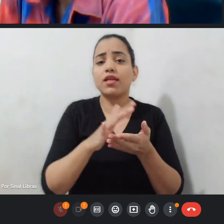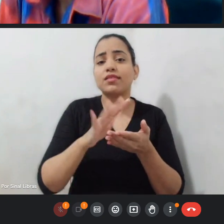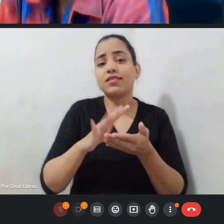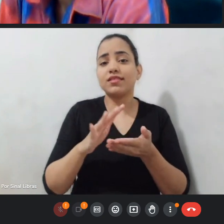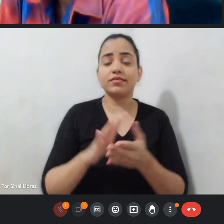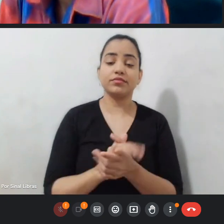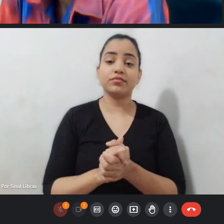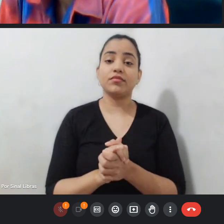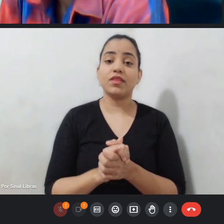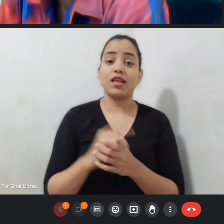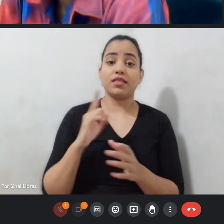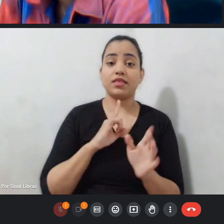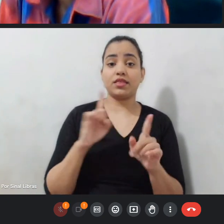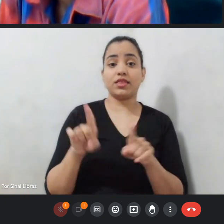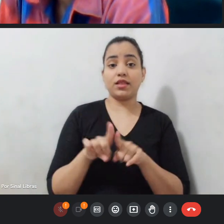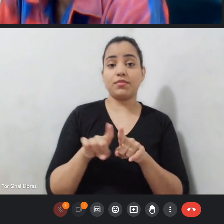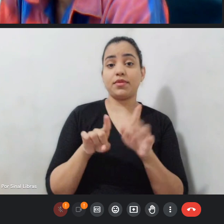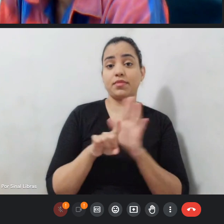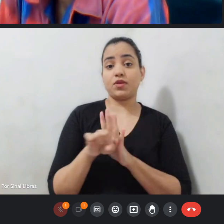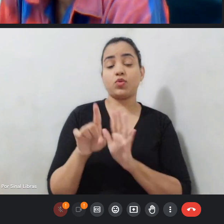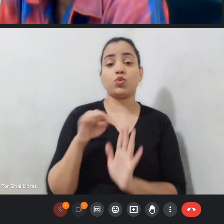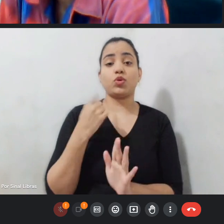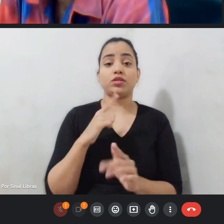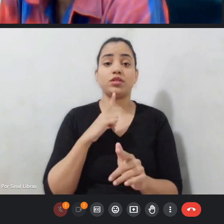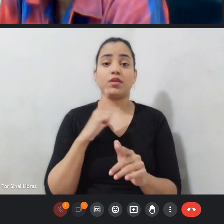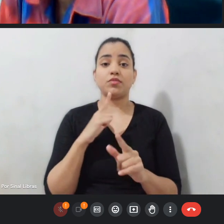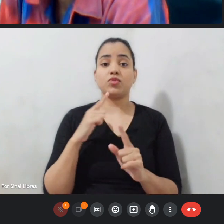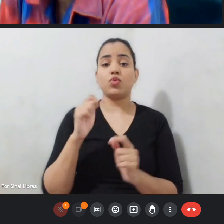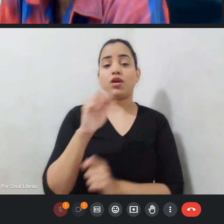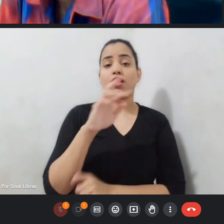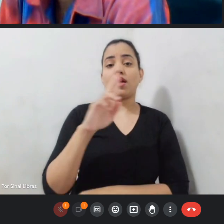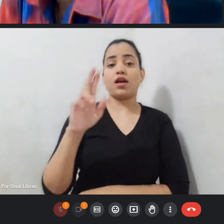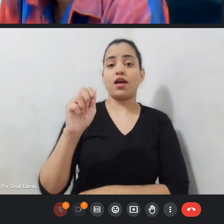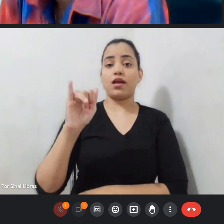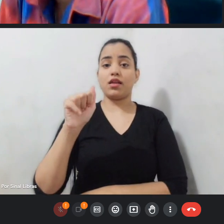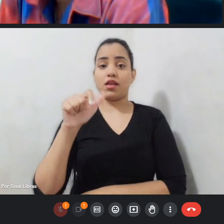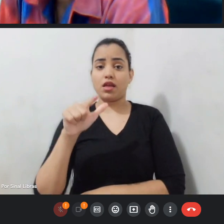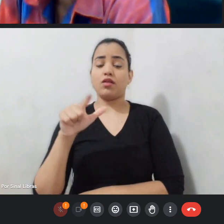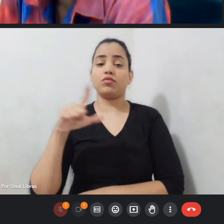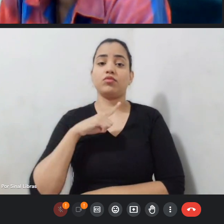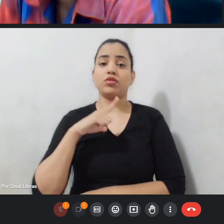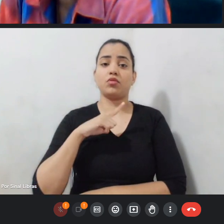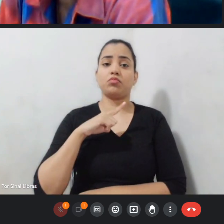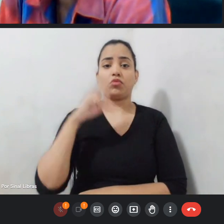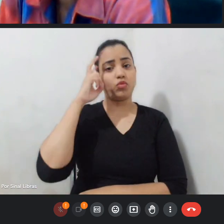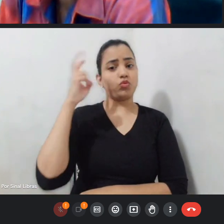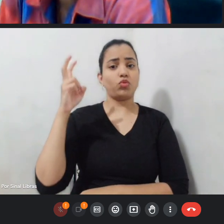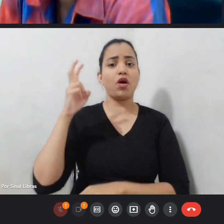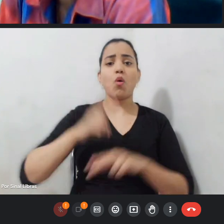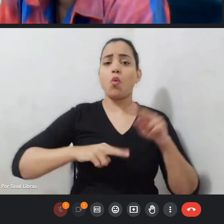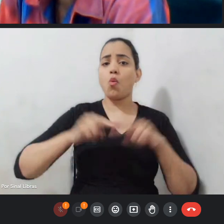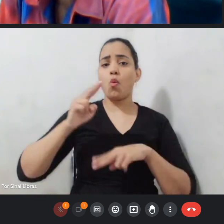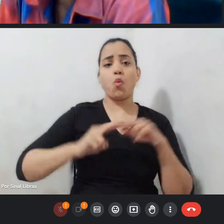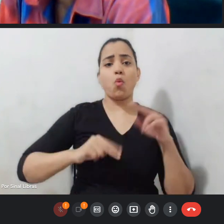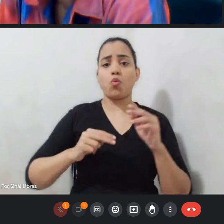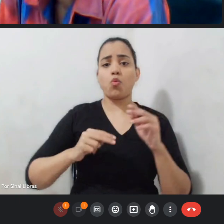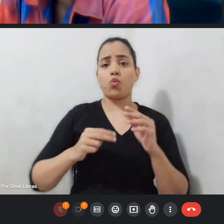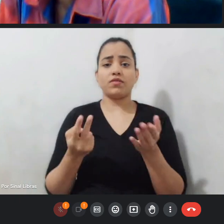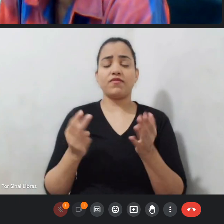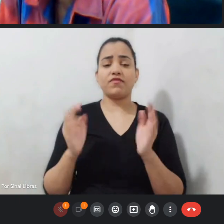também uma raial junina que também é cultural com quadrilha com balões com pau de sebo quebra-pote